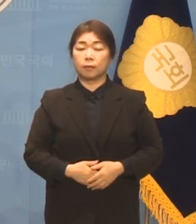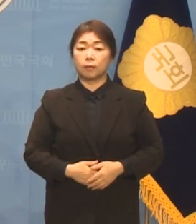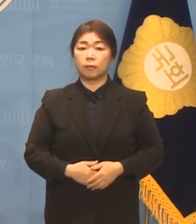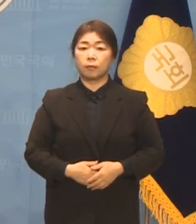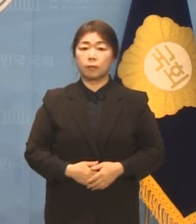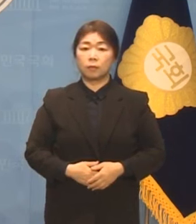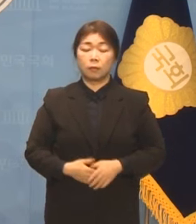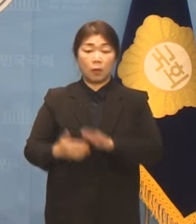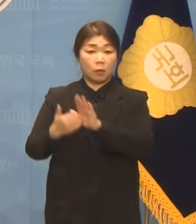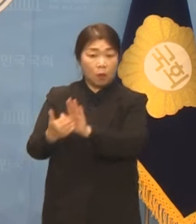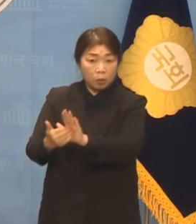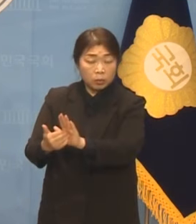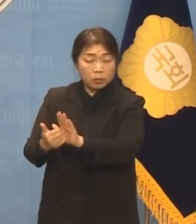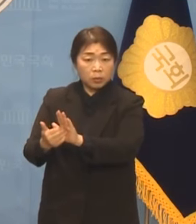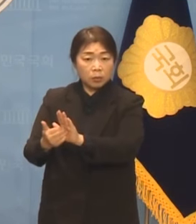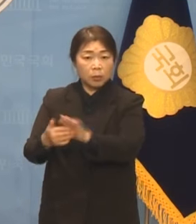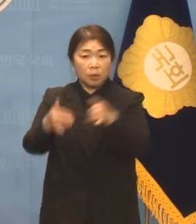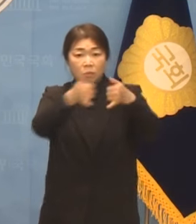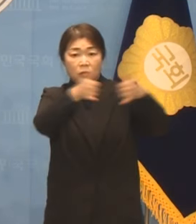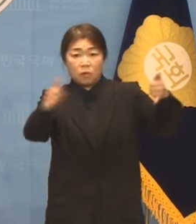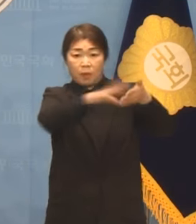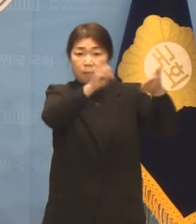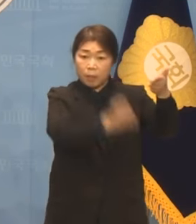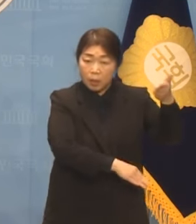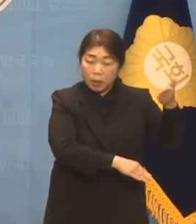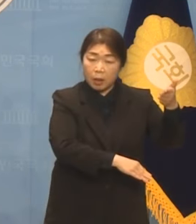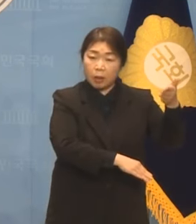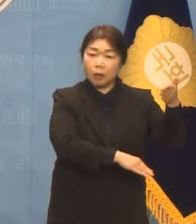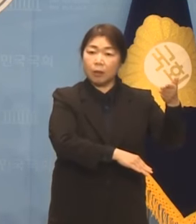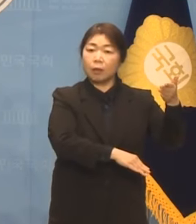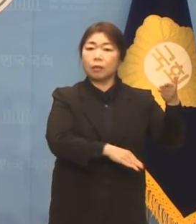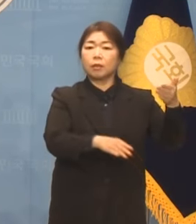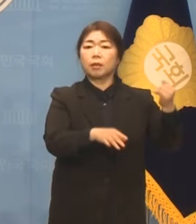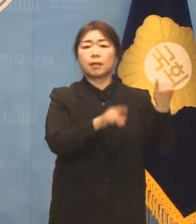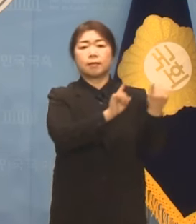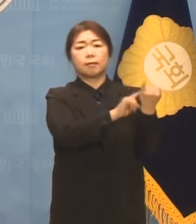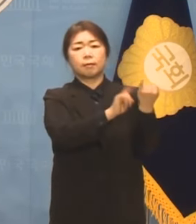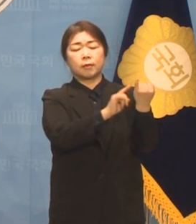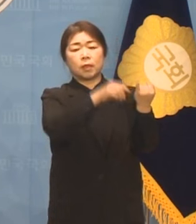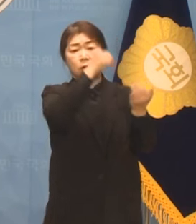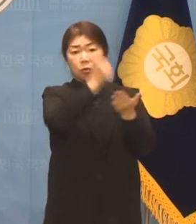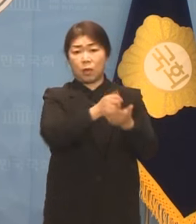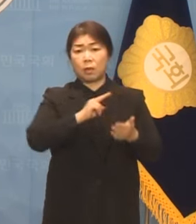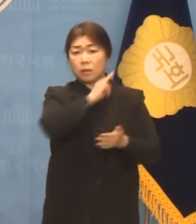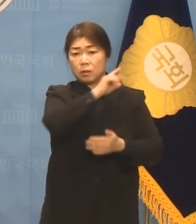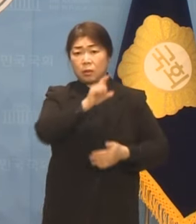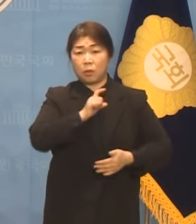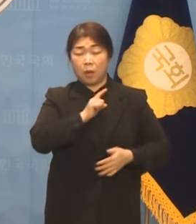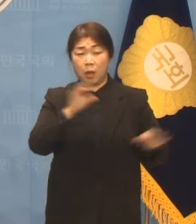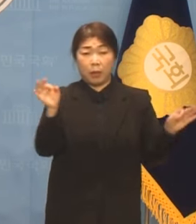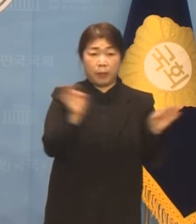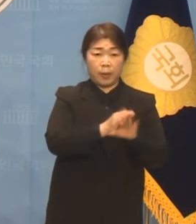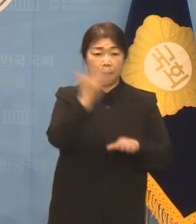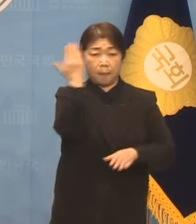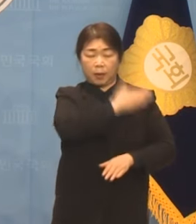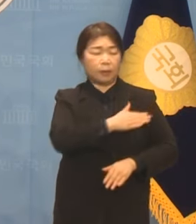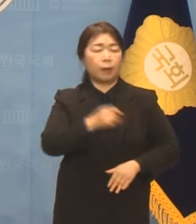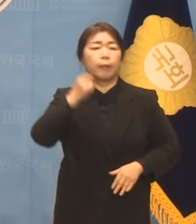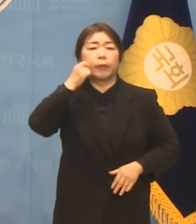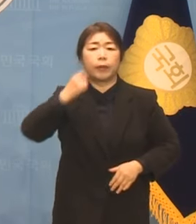거부한다고 현수막을 철거한다고 김건희 여사 범죄 의혹 사라지지 않습니다.